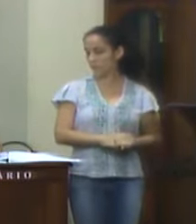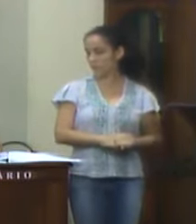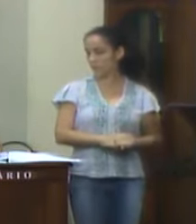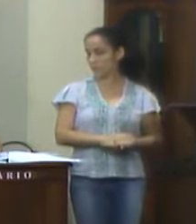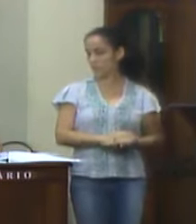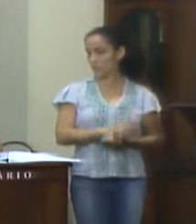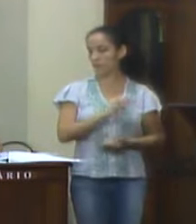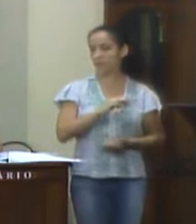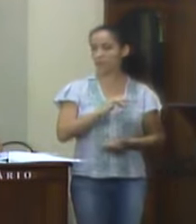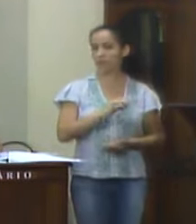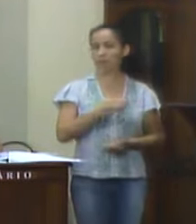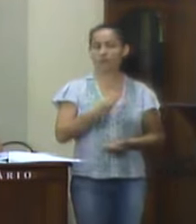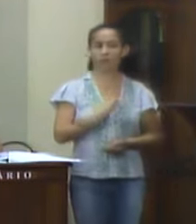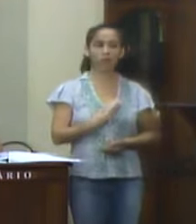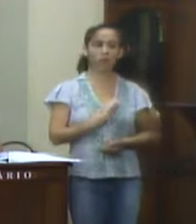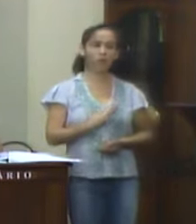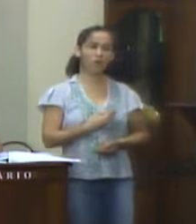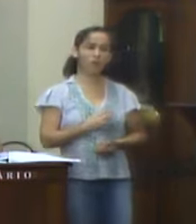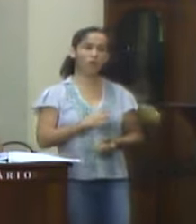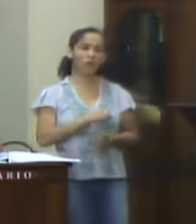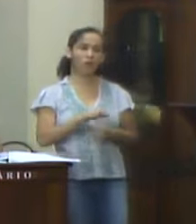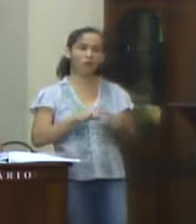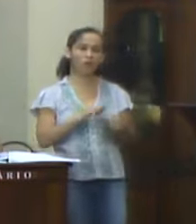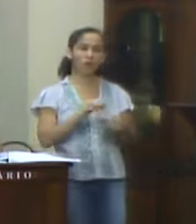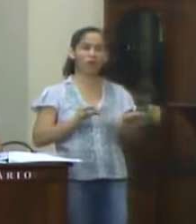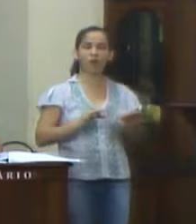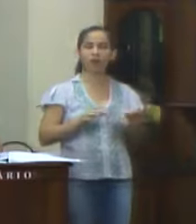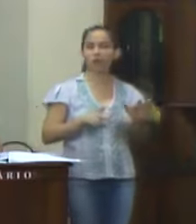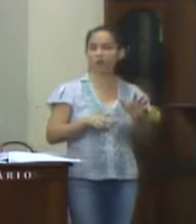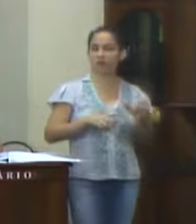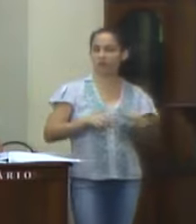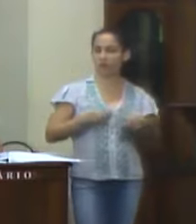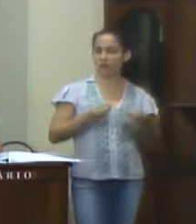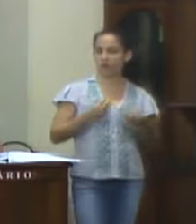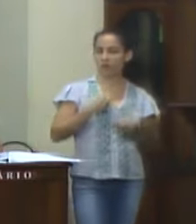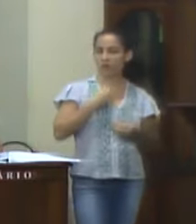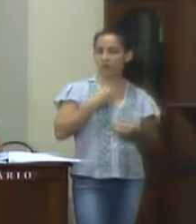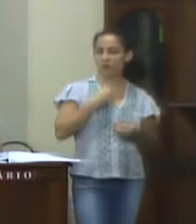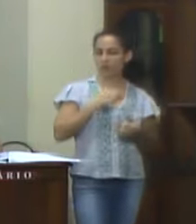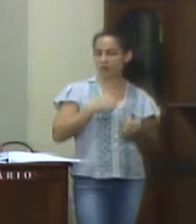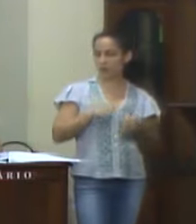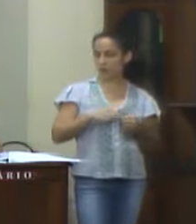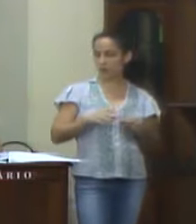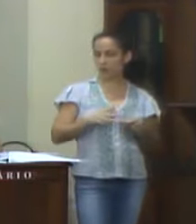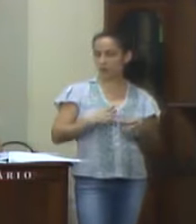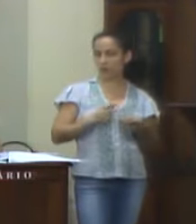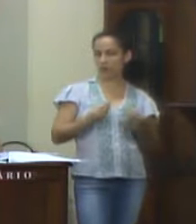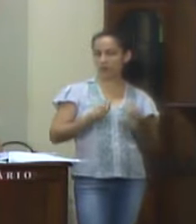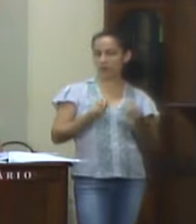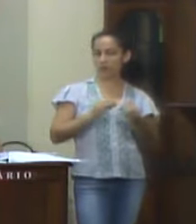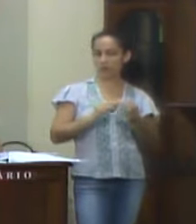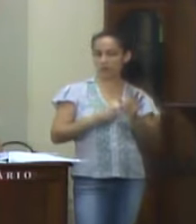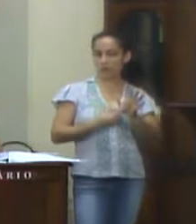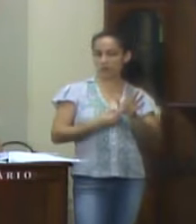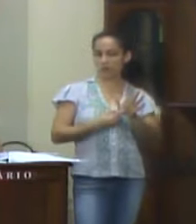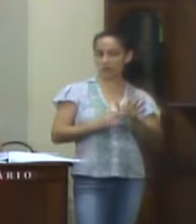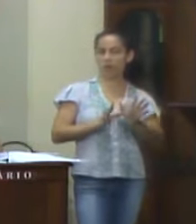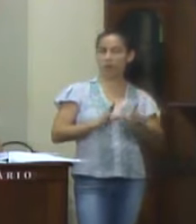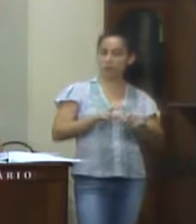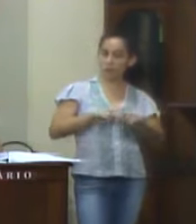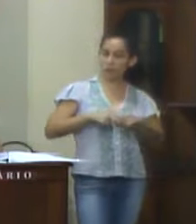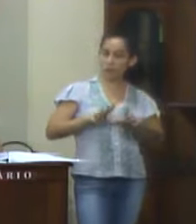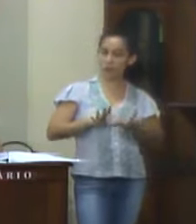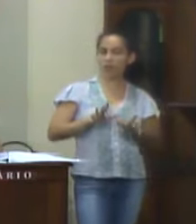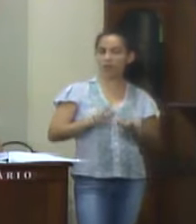Emenda número 3. Fica alterada no programa de trabalho que não consta no presente projeto da lei de decisões orçamentárias, porém está